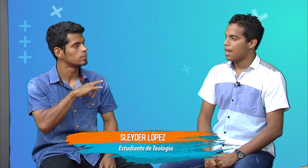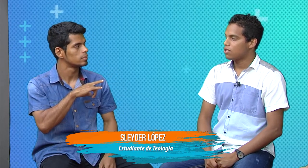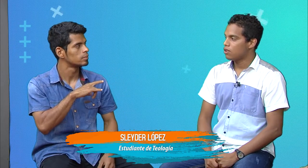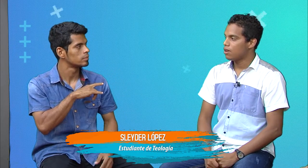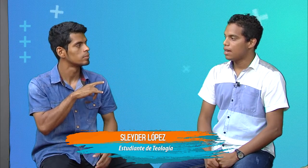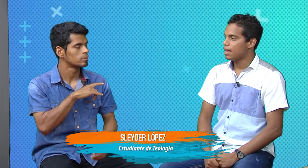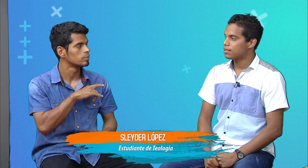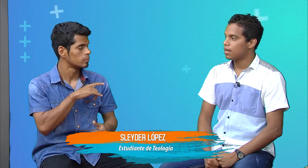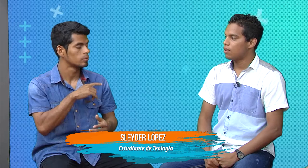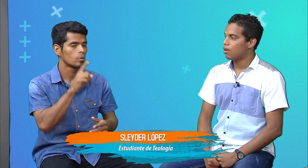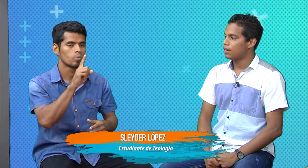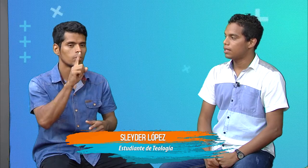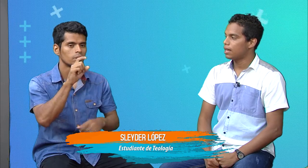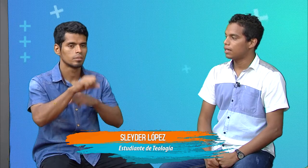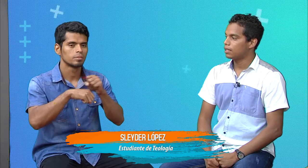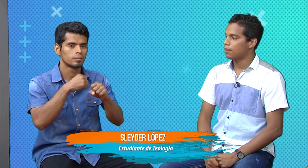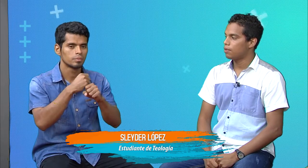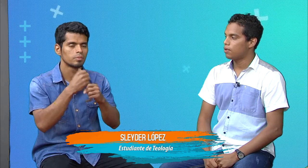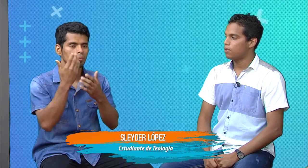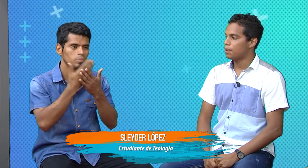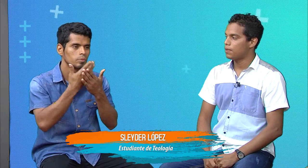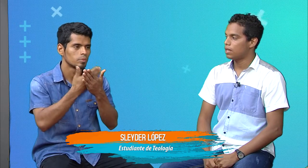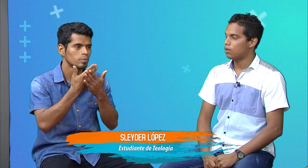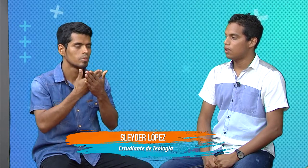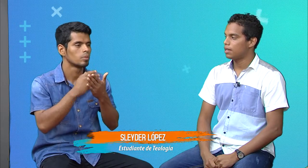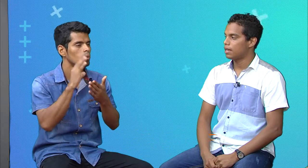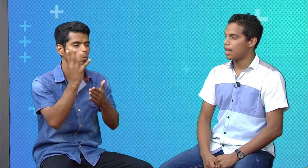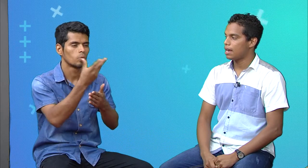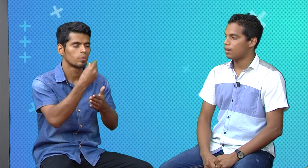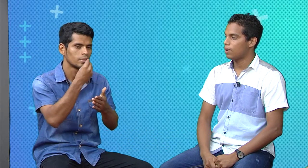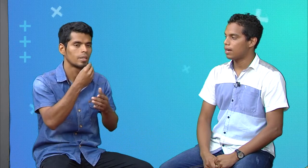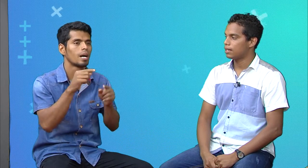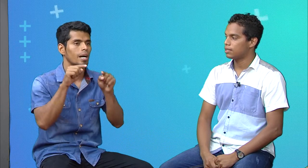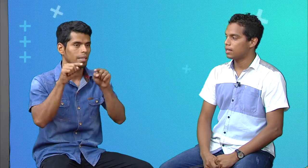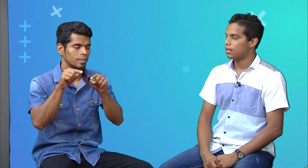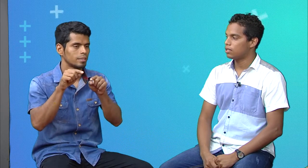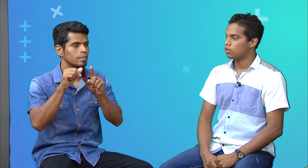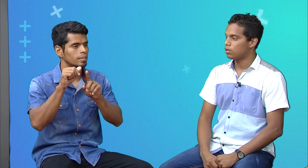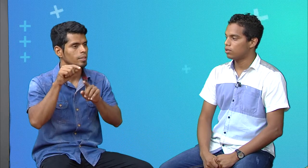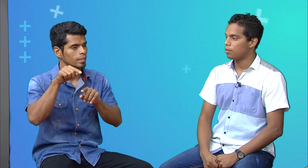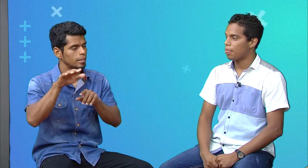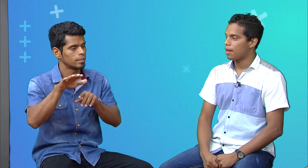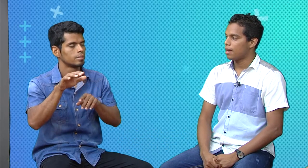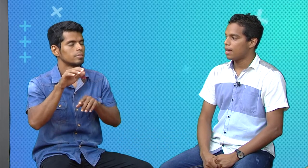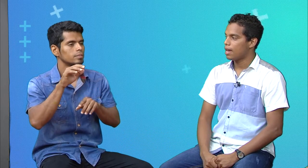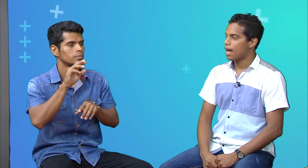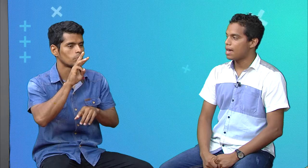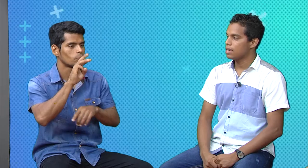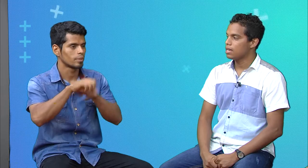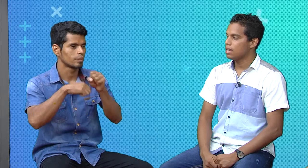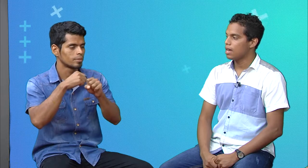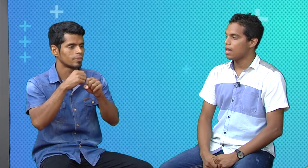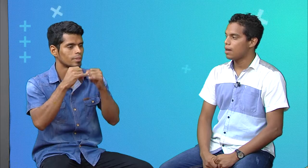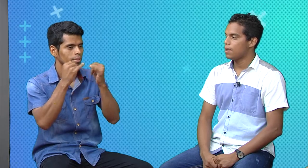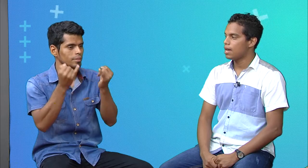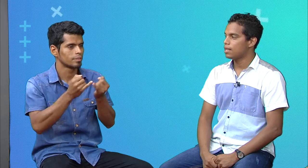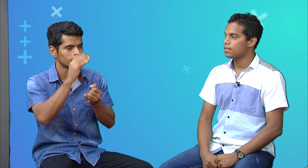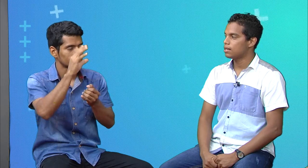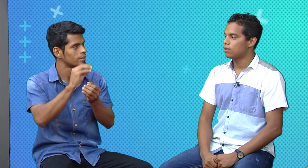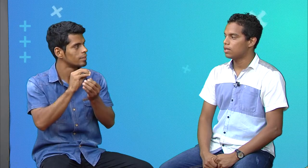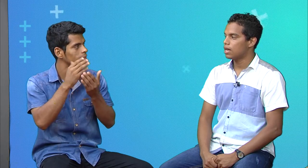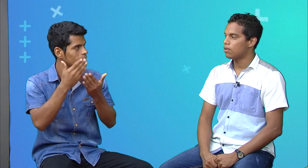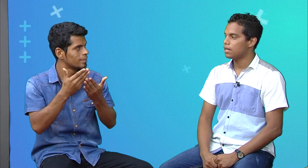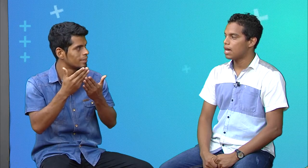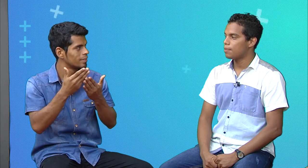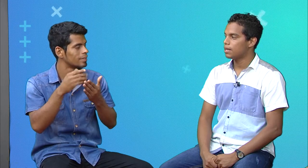Yo he estado ahorita en el tiempo viviendo en la Escuela Cristiana de Sordo. Ahí me he